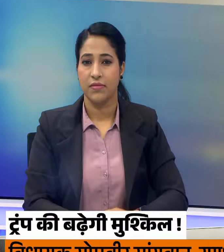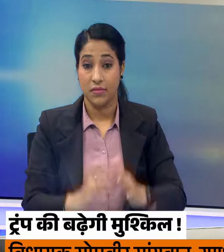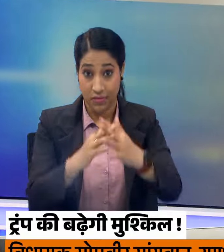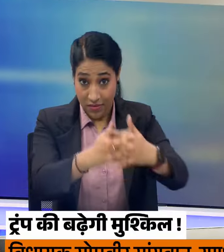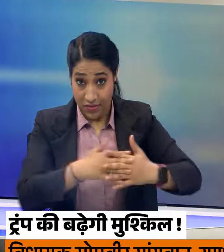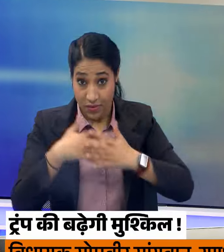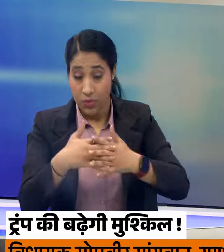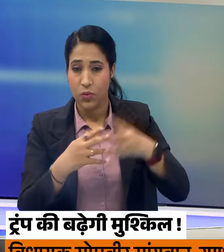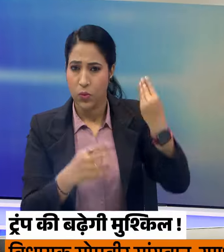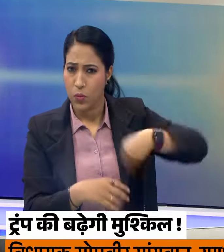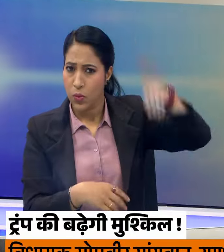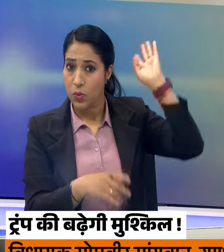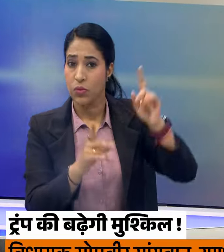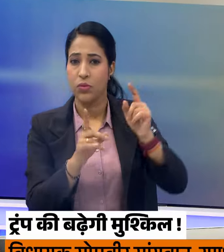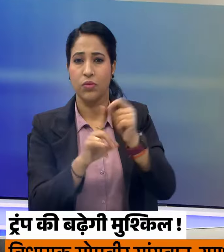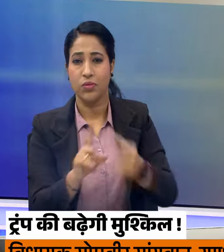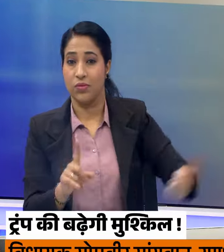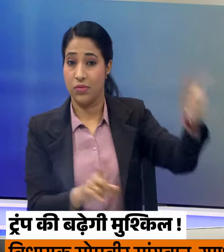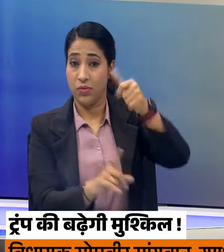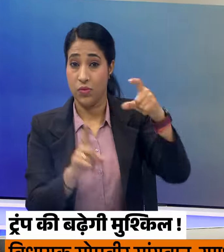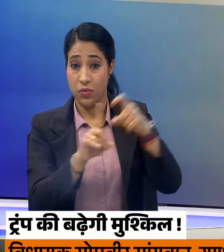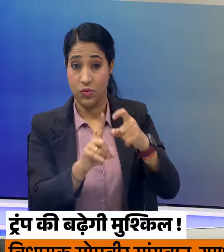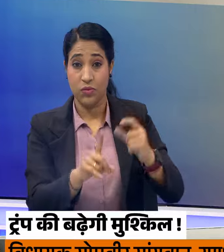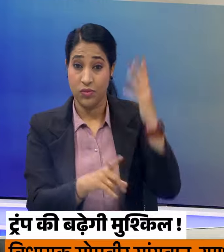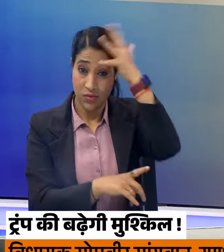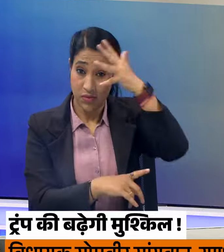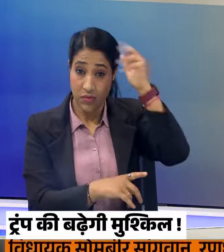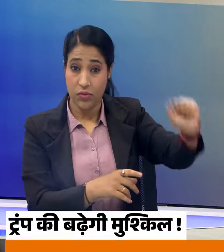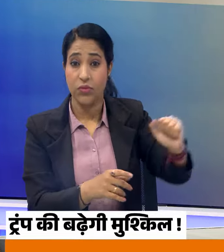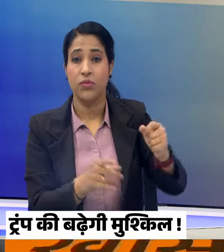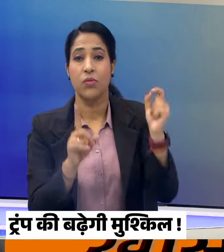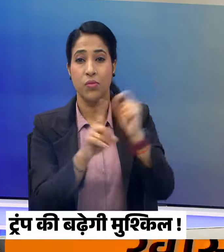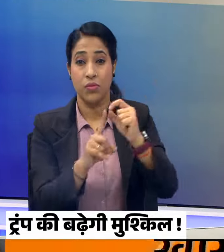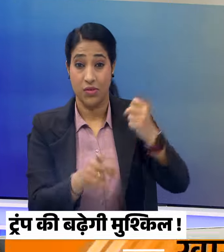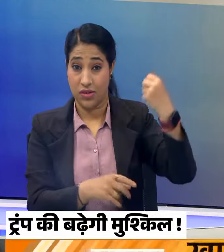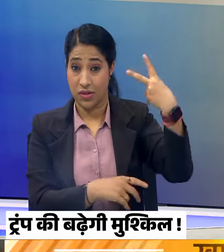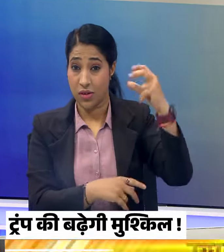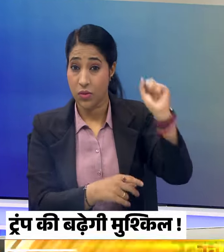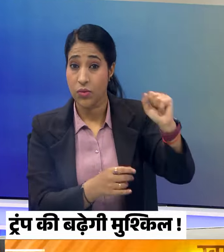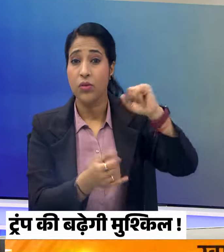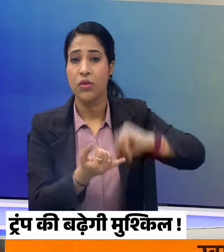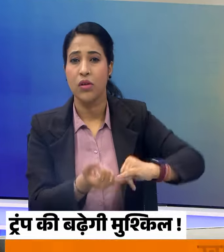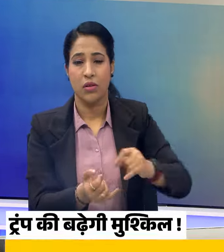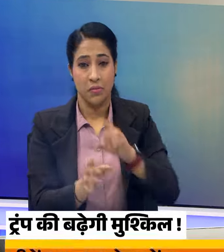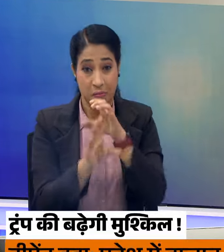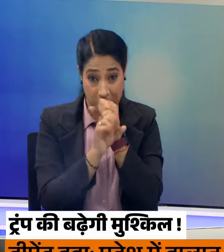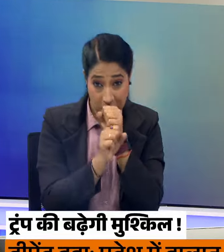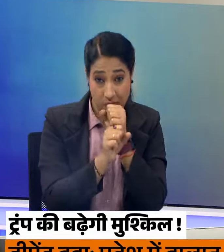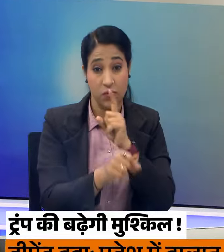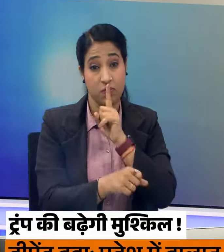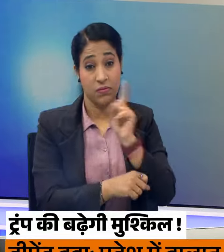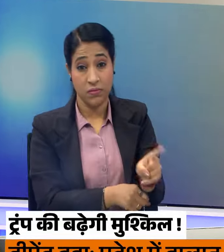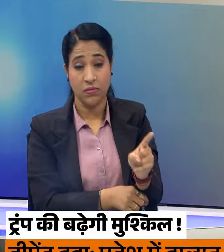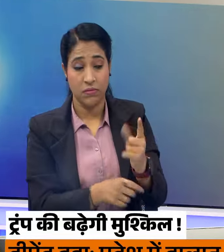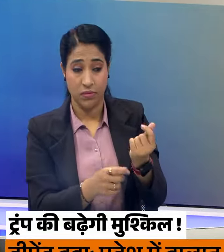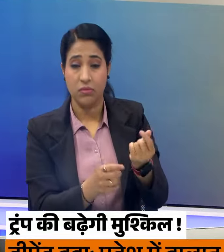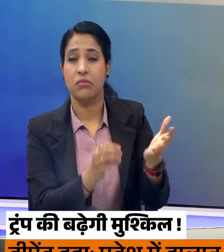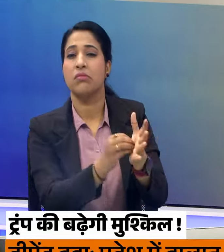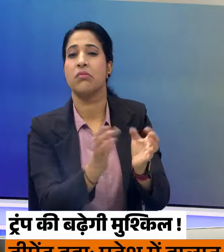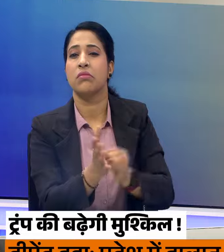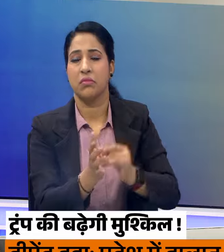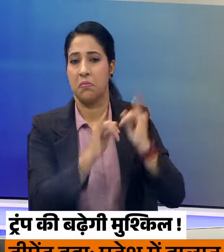अमेरिका के पूर राश्पती डॉनाल्ड टरम के खलाव कौन स्टार्स टॉम्नी डेनियल ने दी कवाही चुप रहने के लिए पैसे देने का लगाया आरू